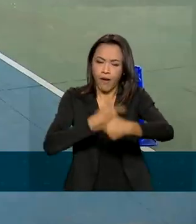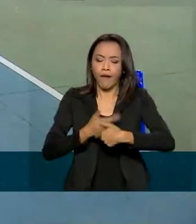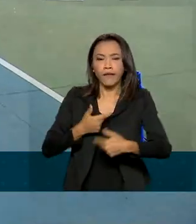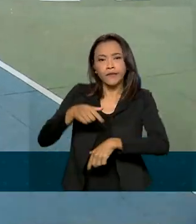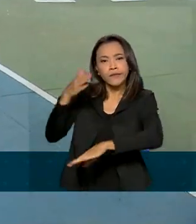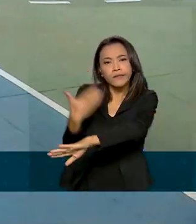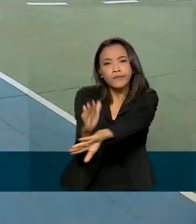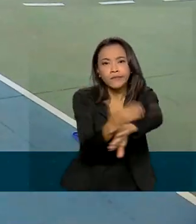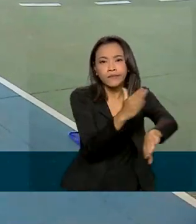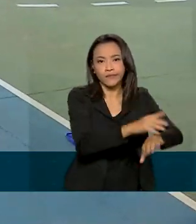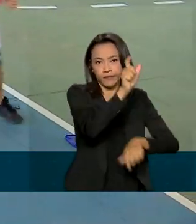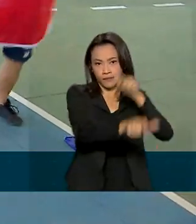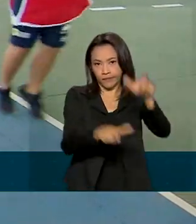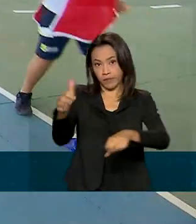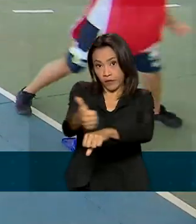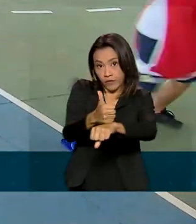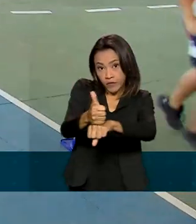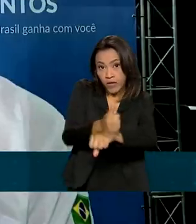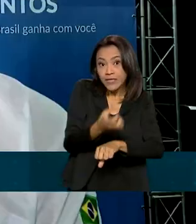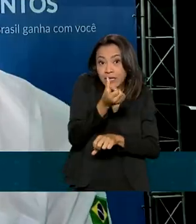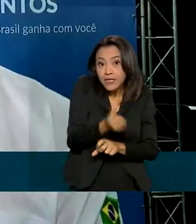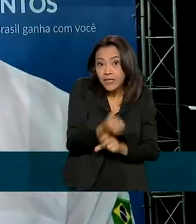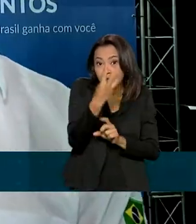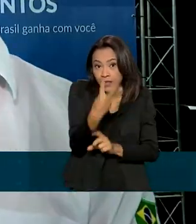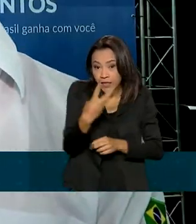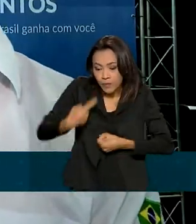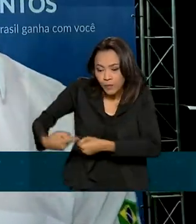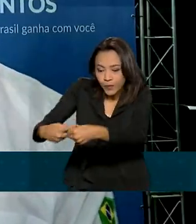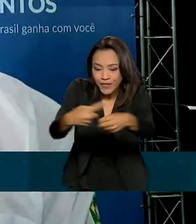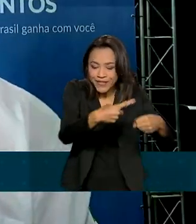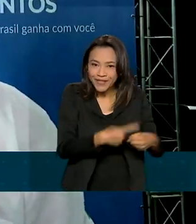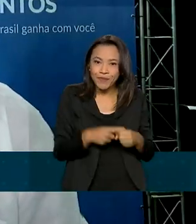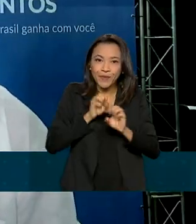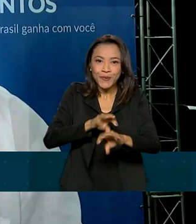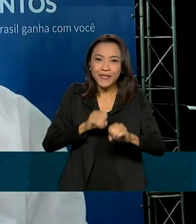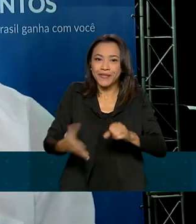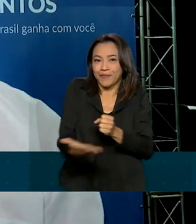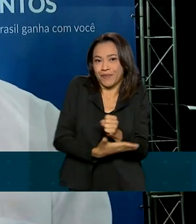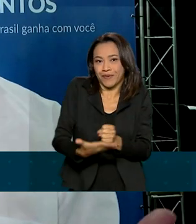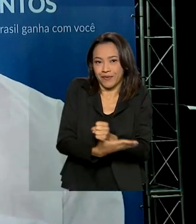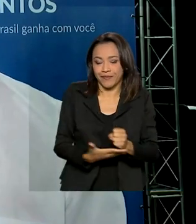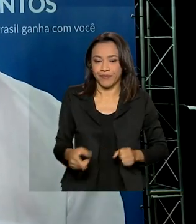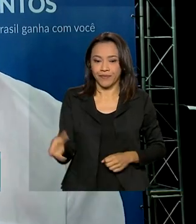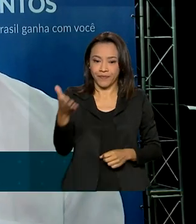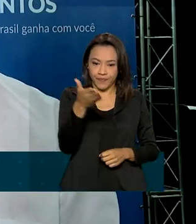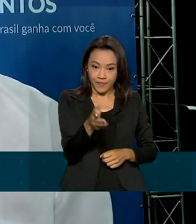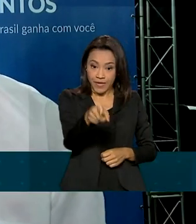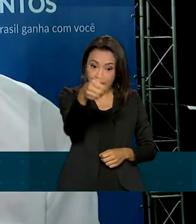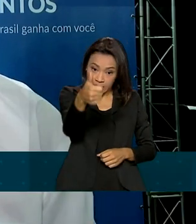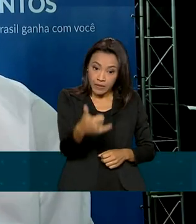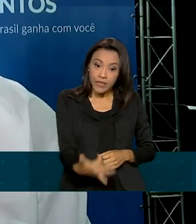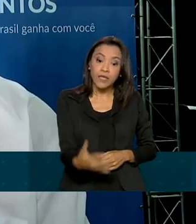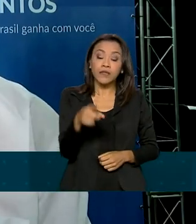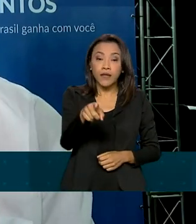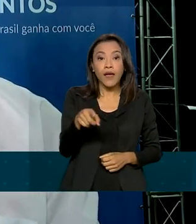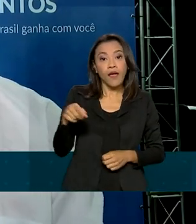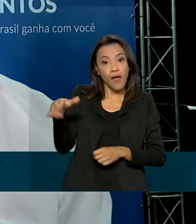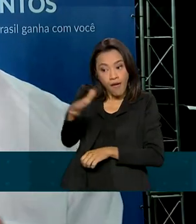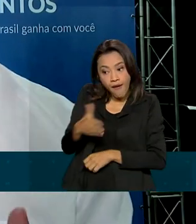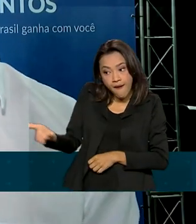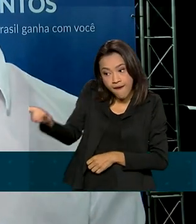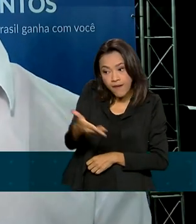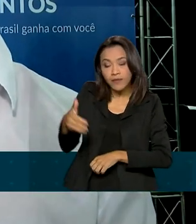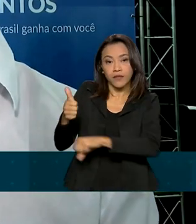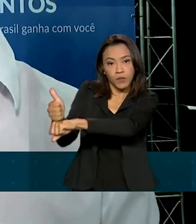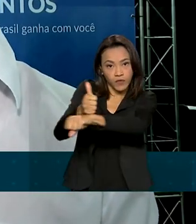de profissionais de 63 municípios da educação básica. Esses profissionais atuam com esses jovens e